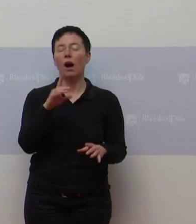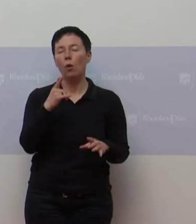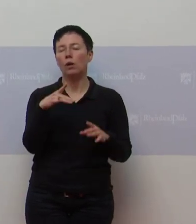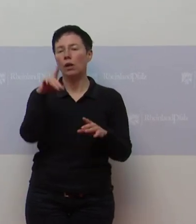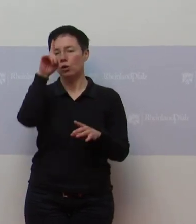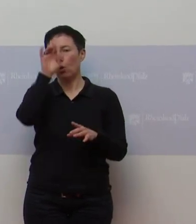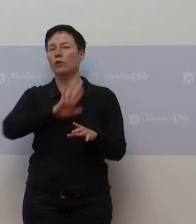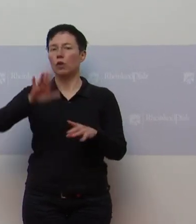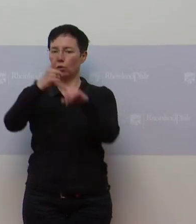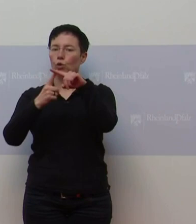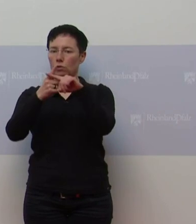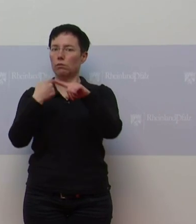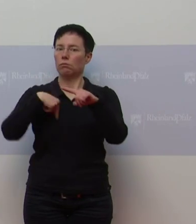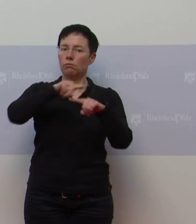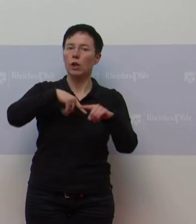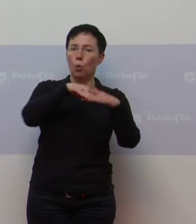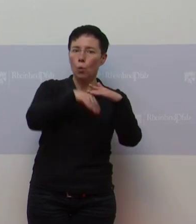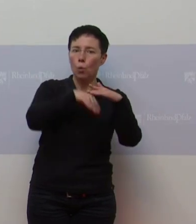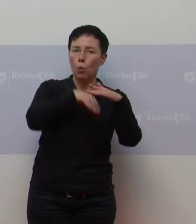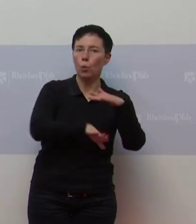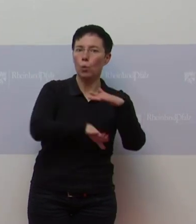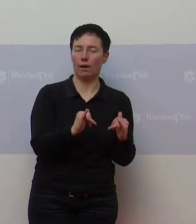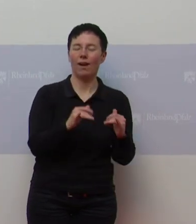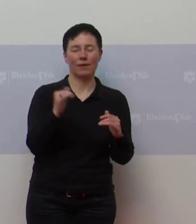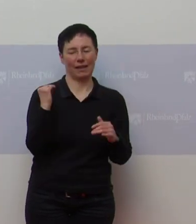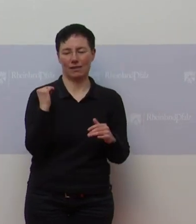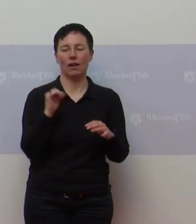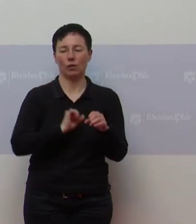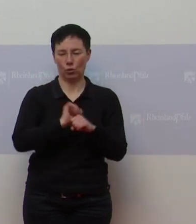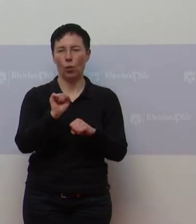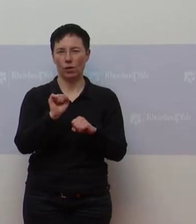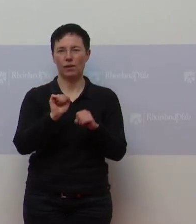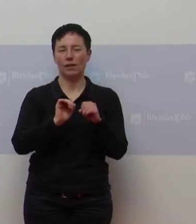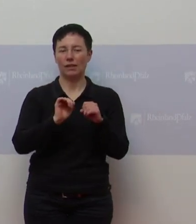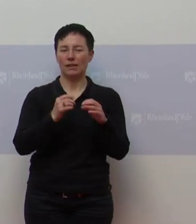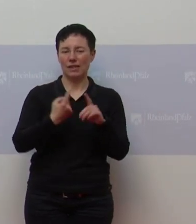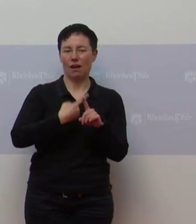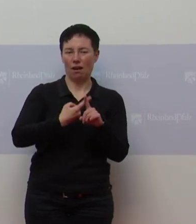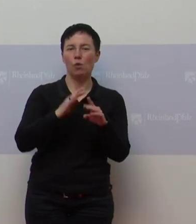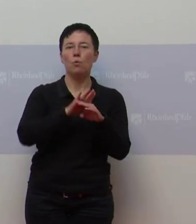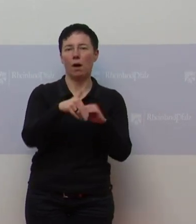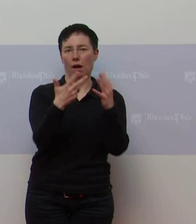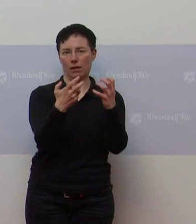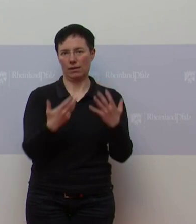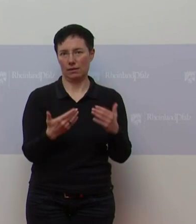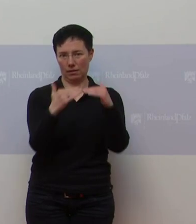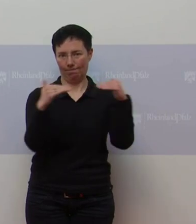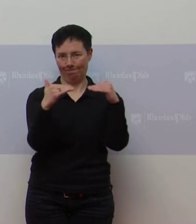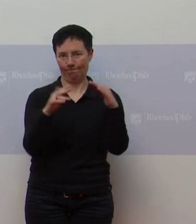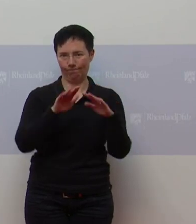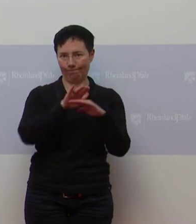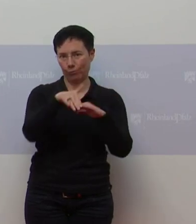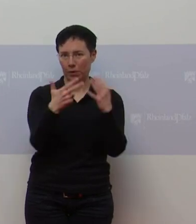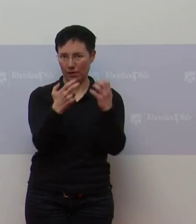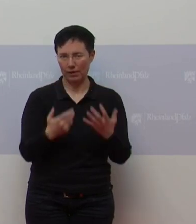liegen. Aber auch gestern hatten wir ja erhebte Zahlen über 80 und deshalb mussten wir uns